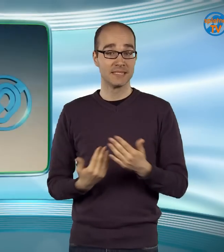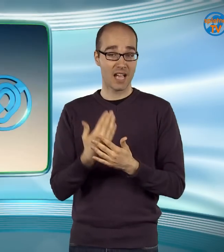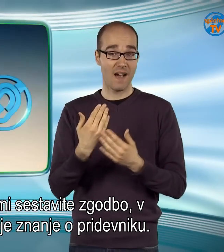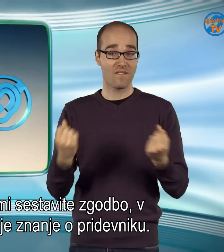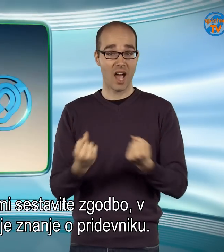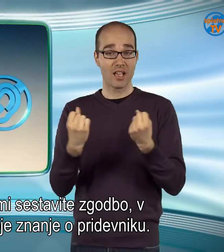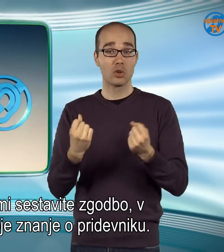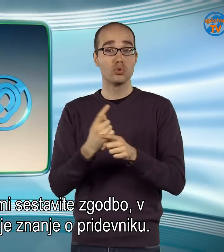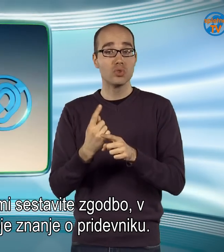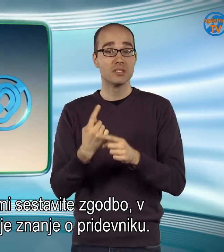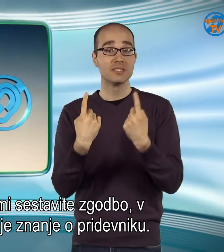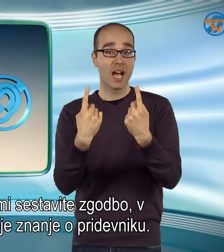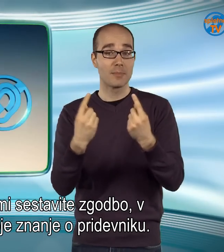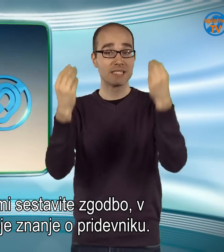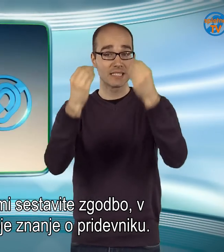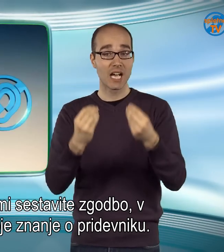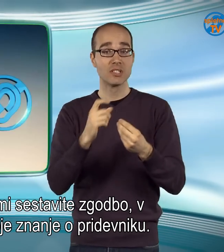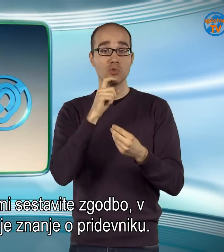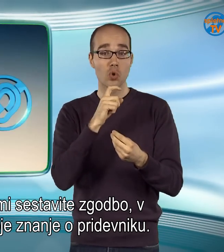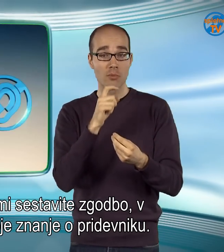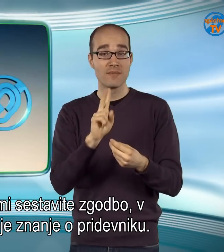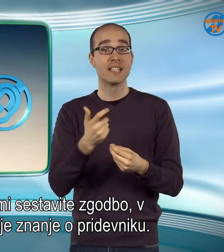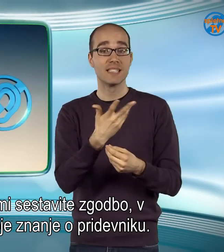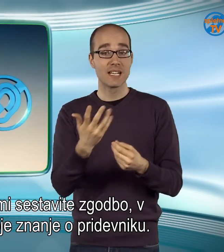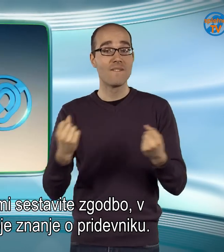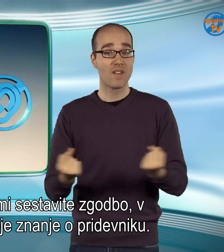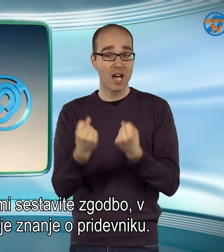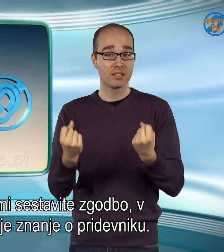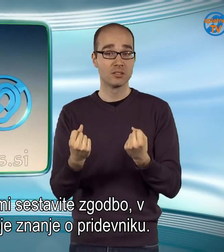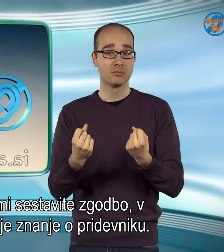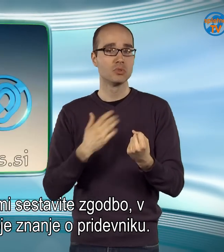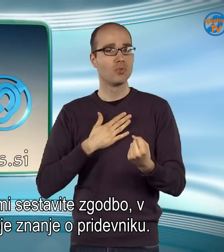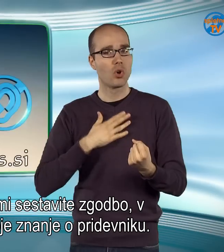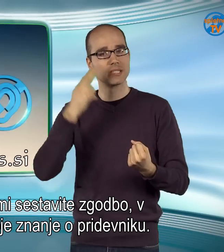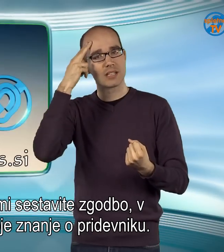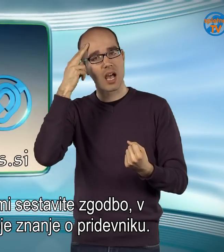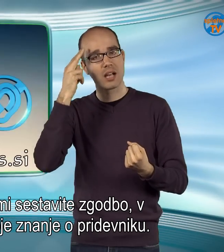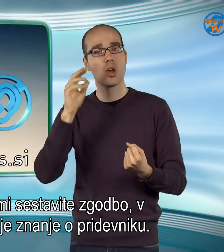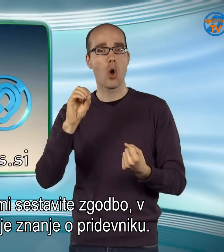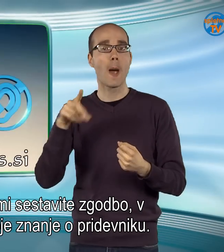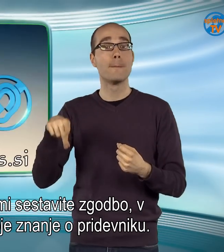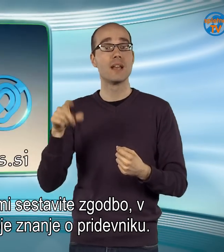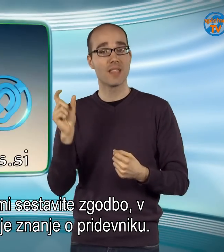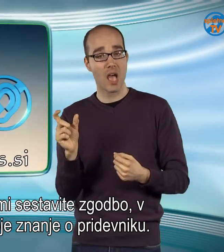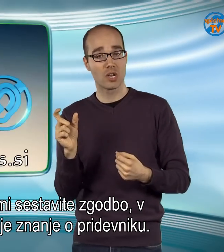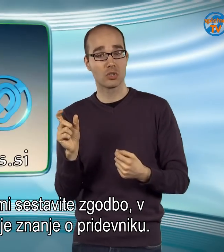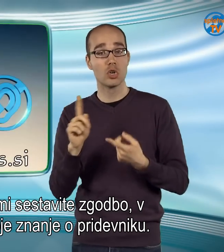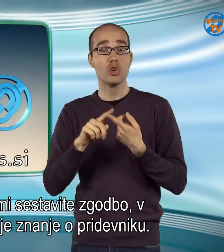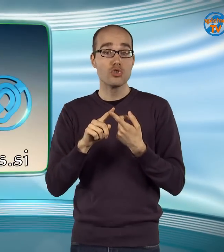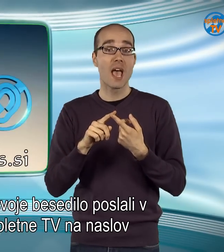Zavajo tudi sami se stavite zgodbo, v kateri vadite svoje znanje o pridevniku. Če